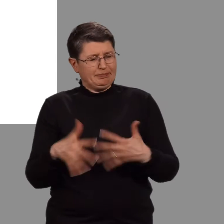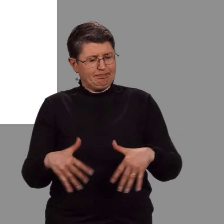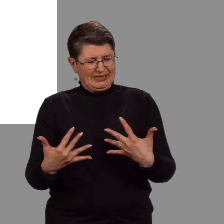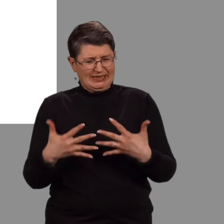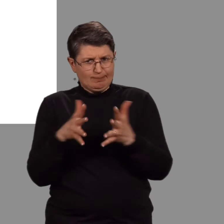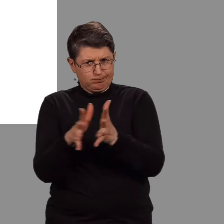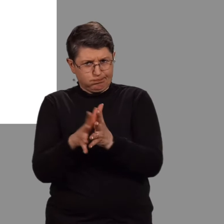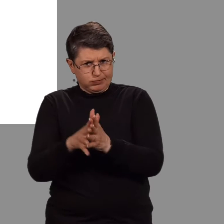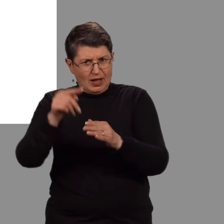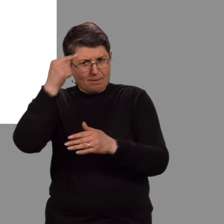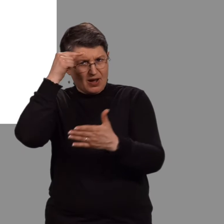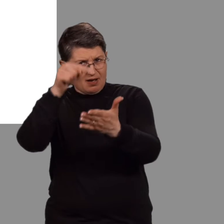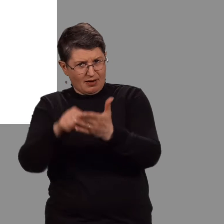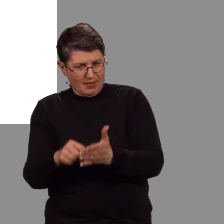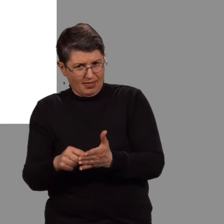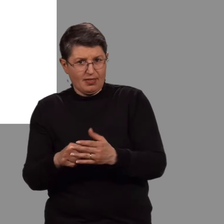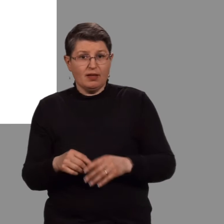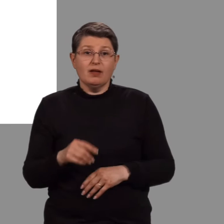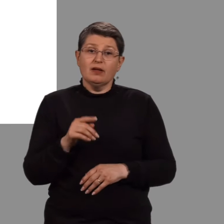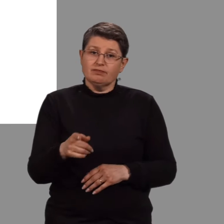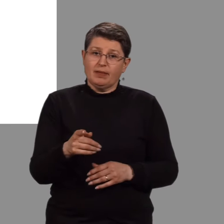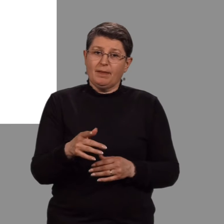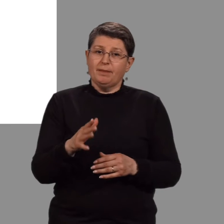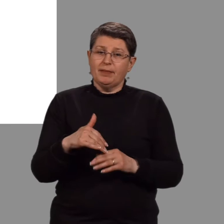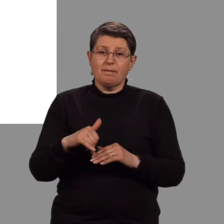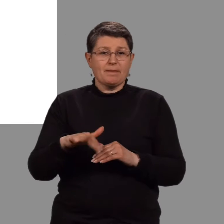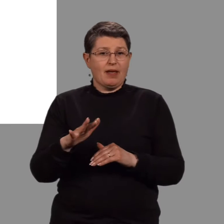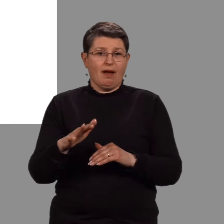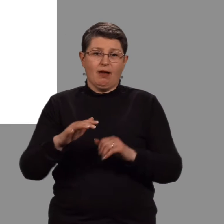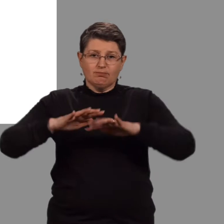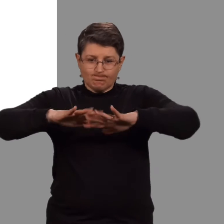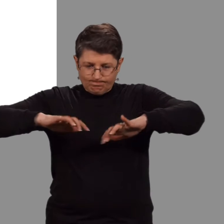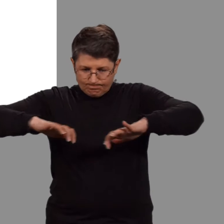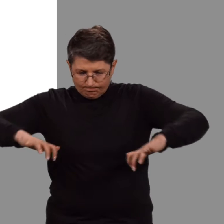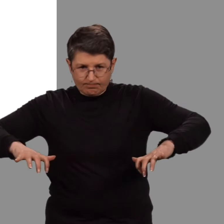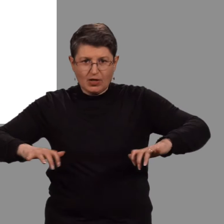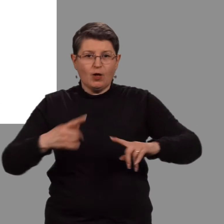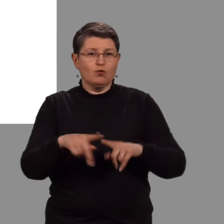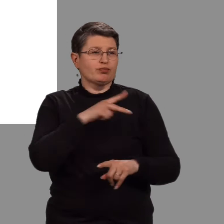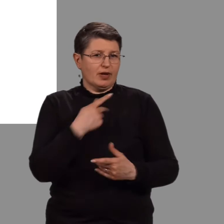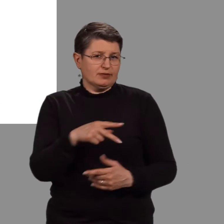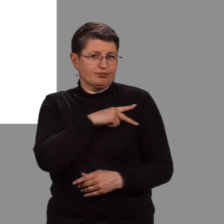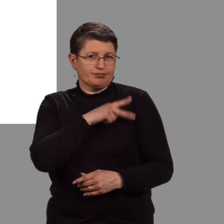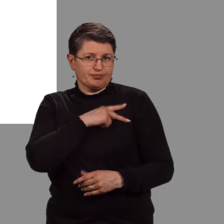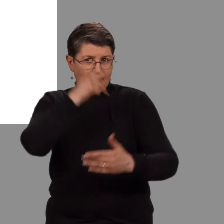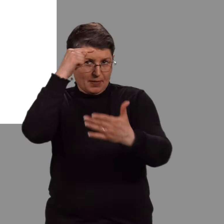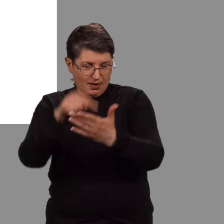sem settur fram í þeirri stefnu. Diffkar nánar markmið fjármála stefnu og greinir hvern þeim verðir náð frá árið til ás.